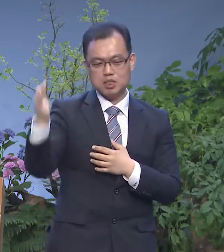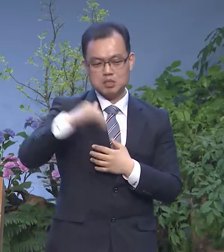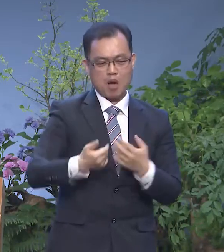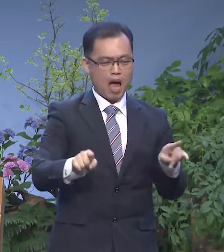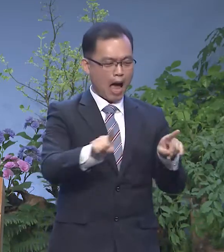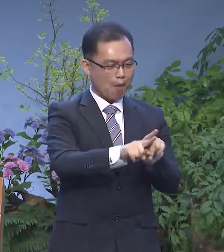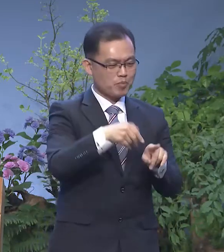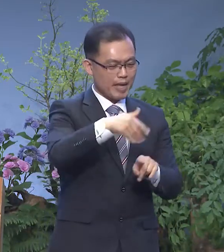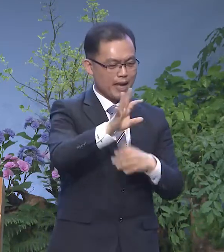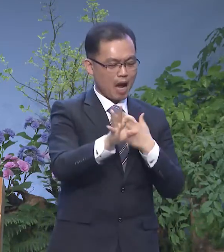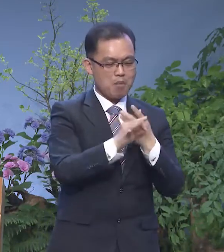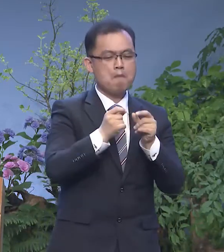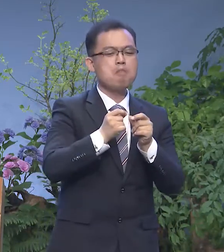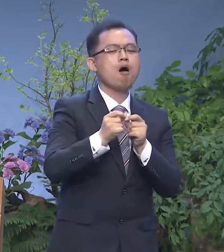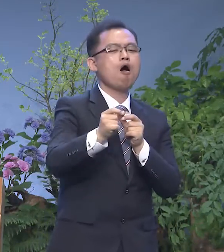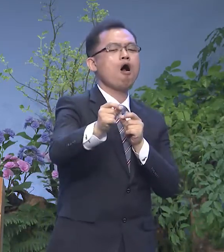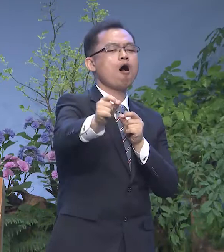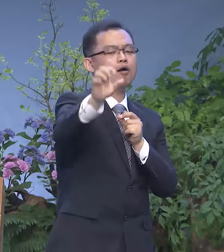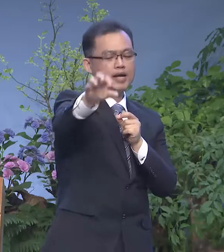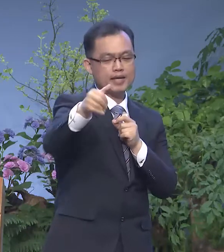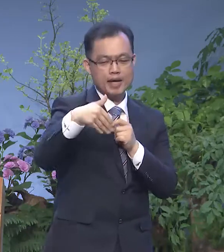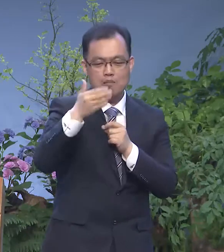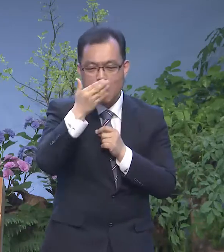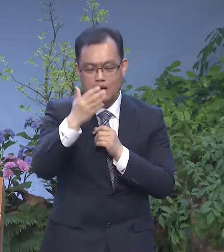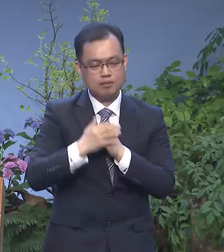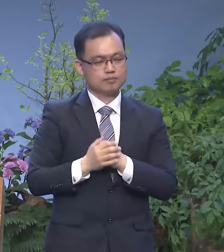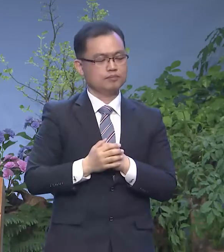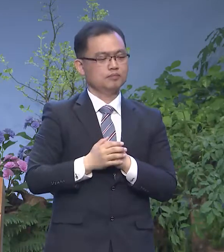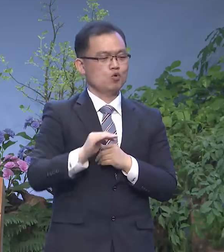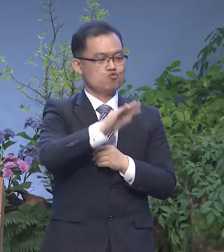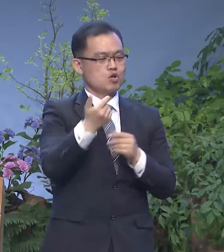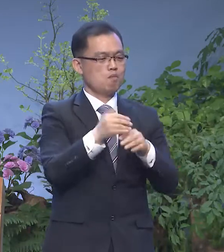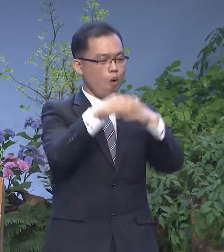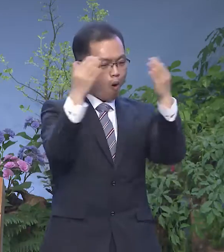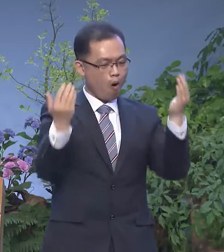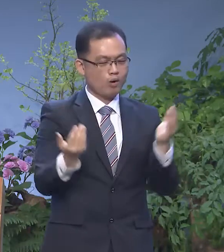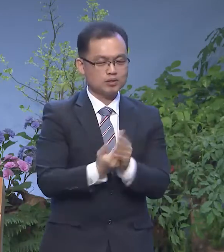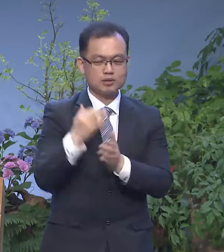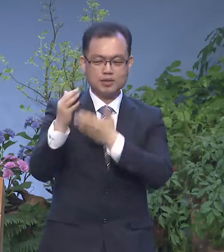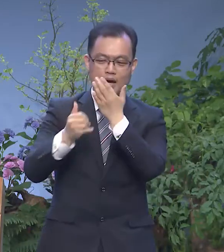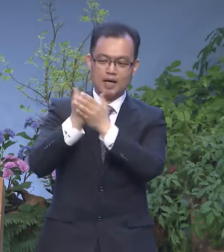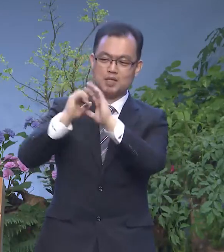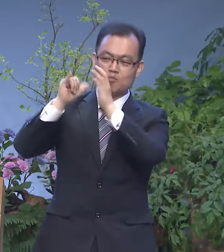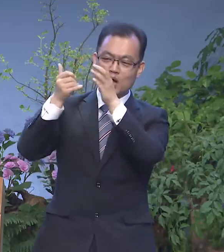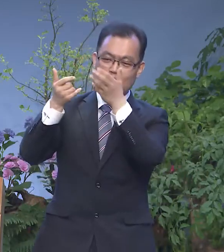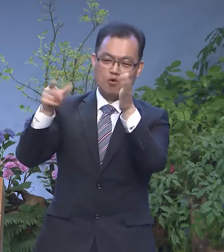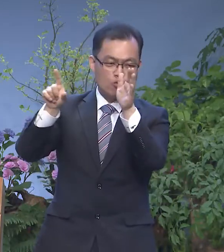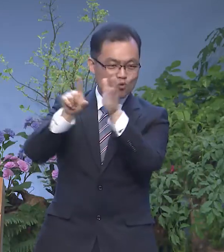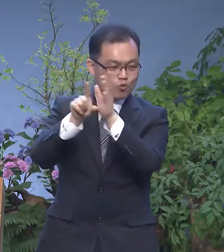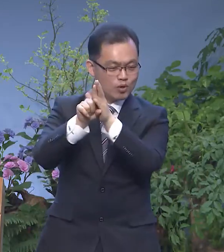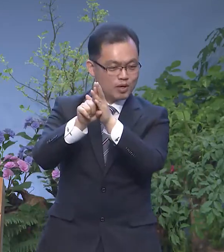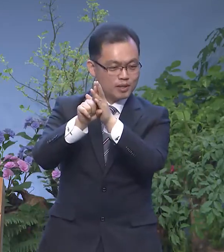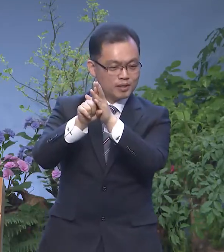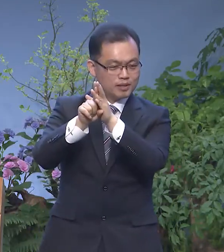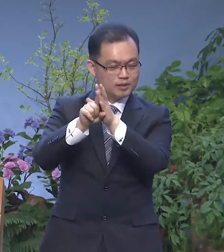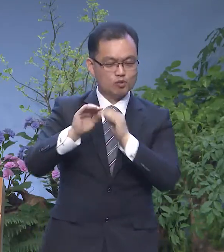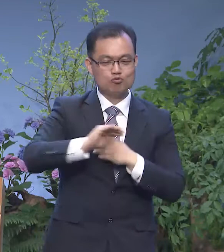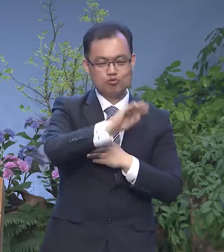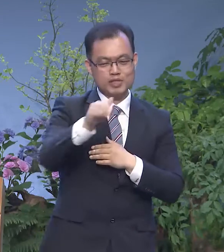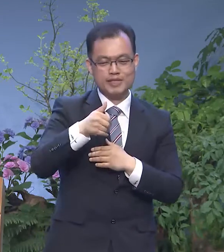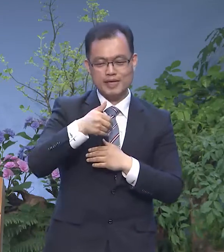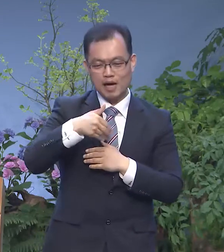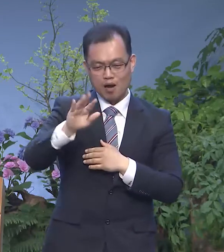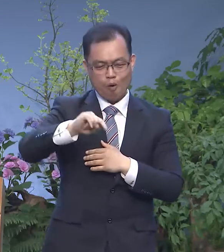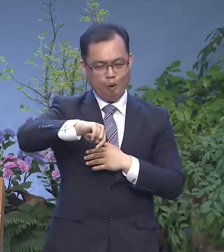멀리 갈 수 있다 여러분 우리 모두는 하나님 나라라고 하는 저 천성을 향해서 홀로 1등에서